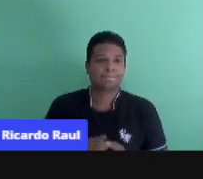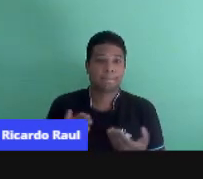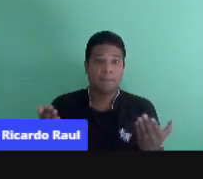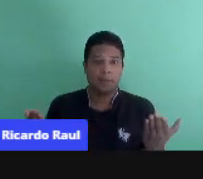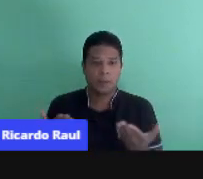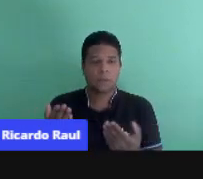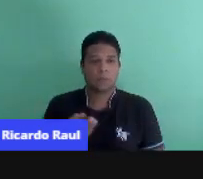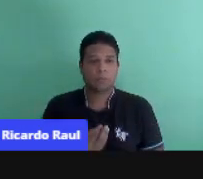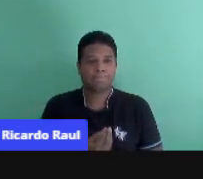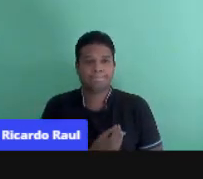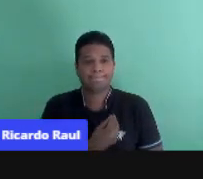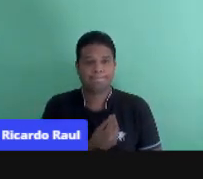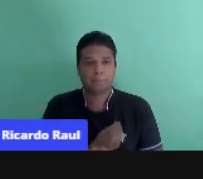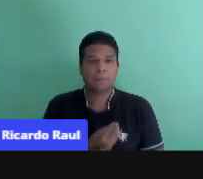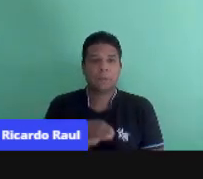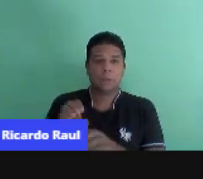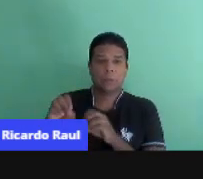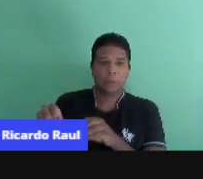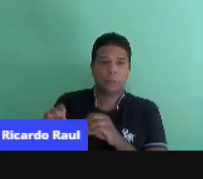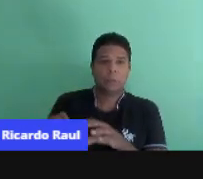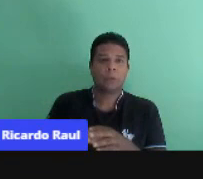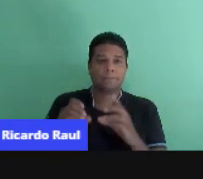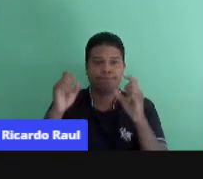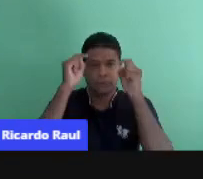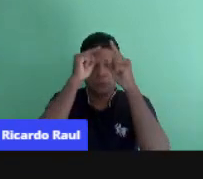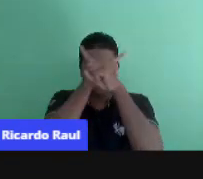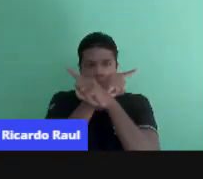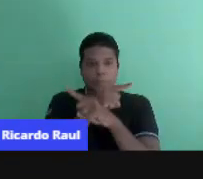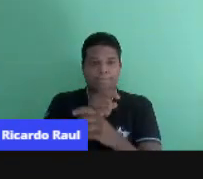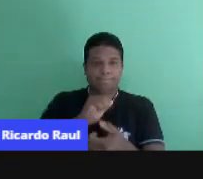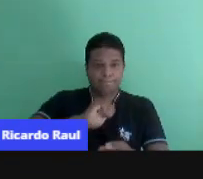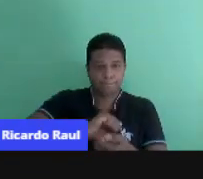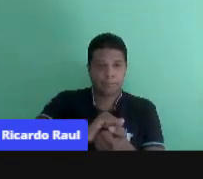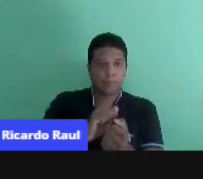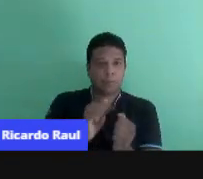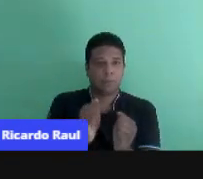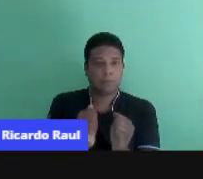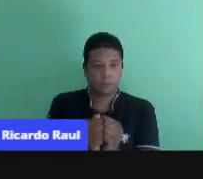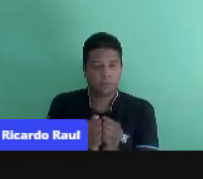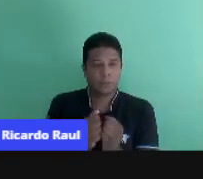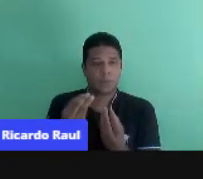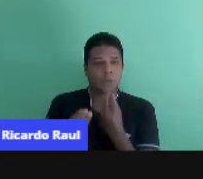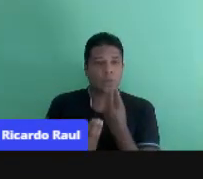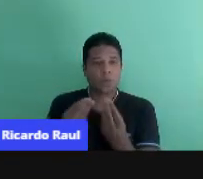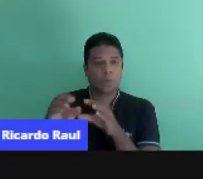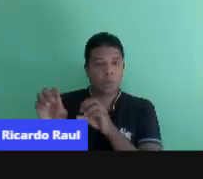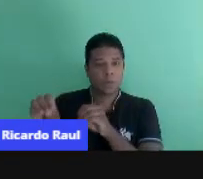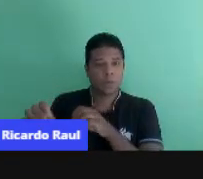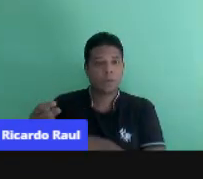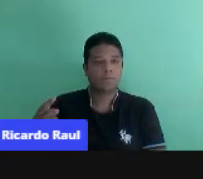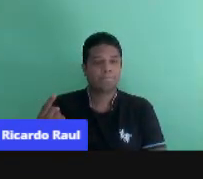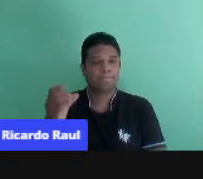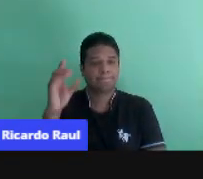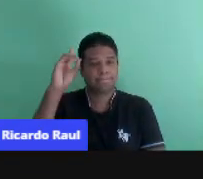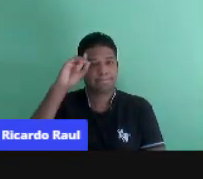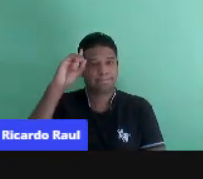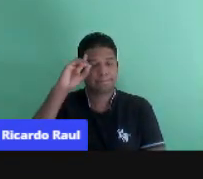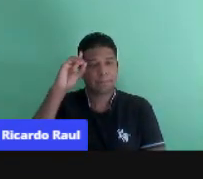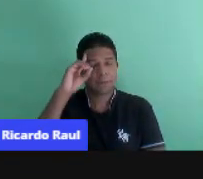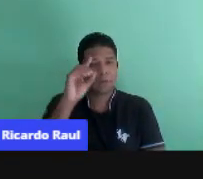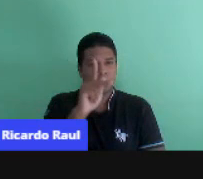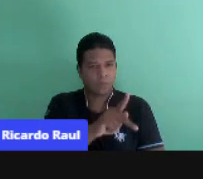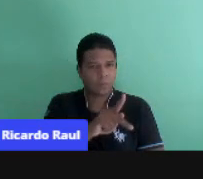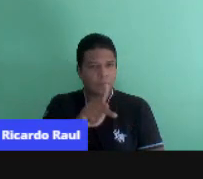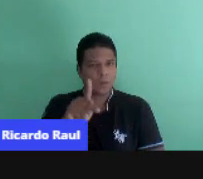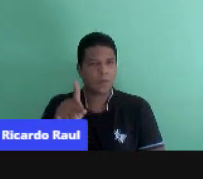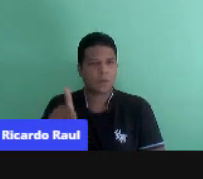educação passa por um turbilhão de afazeres e adaptações do modo de ensinar. A cada dia, professores e professores